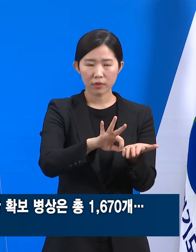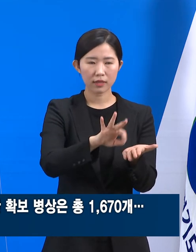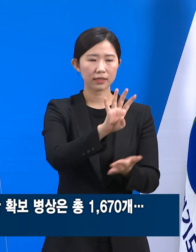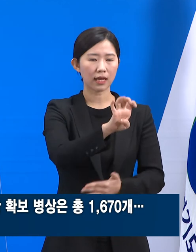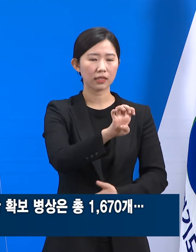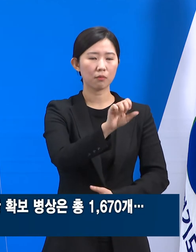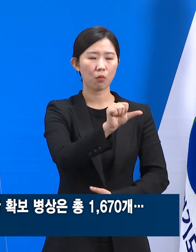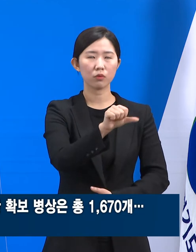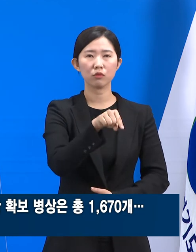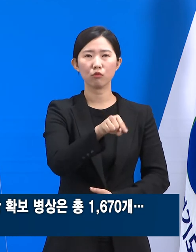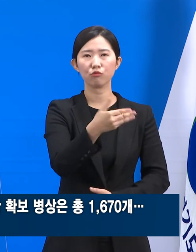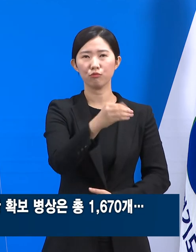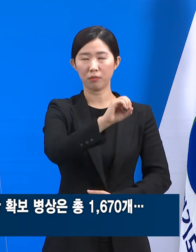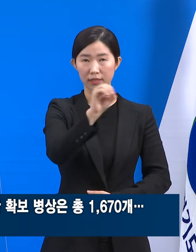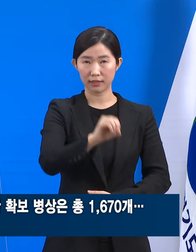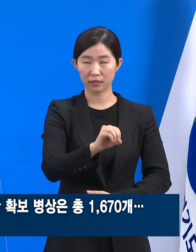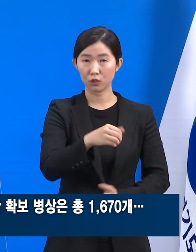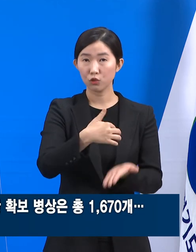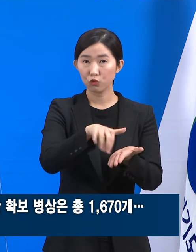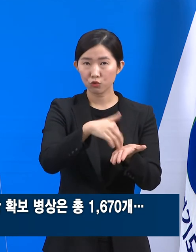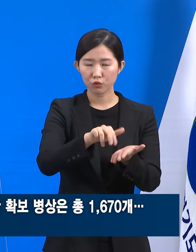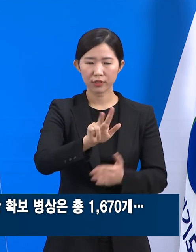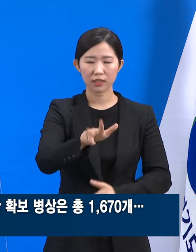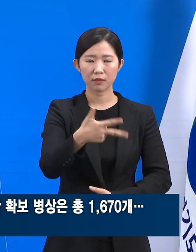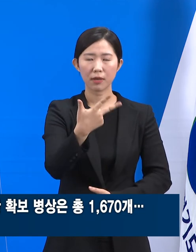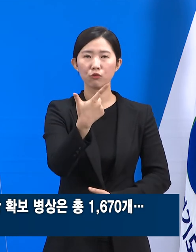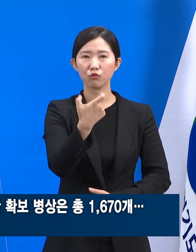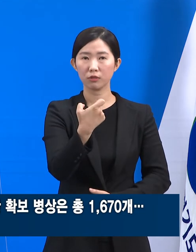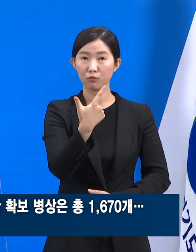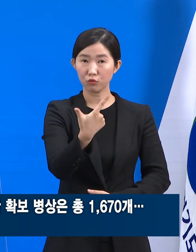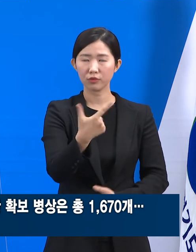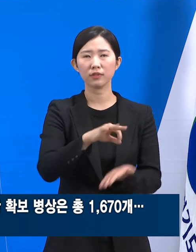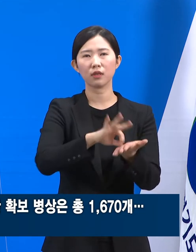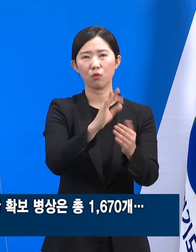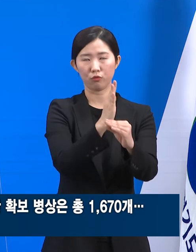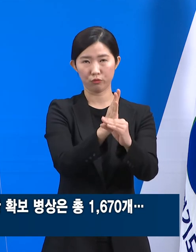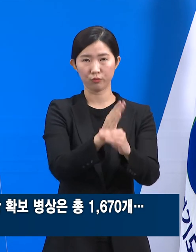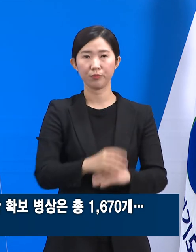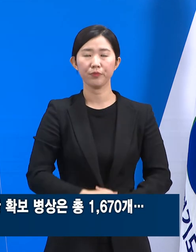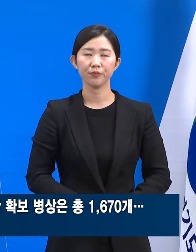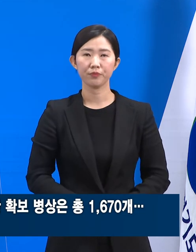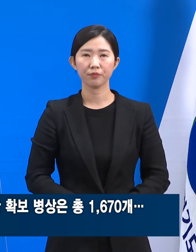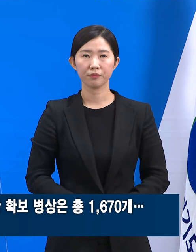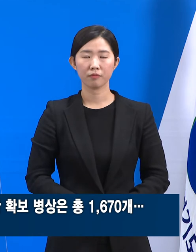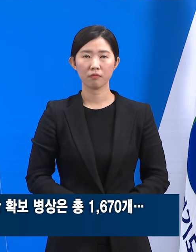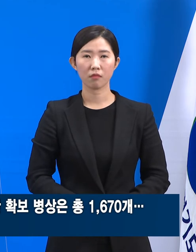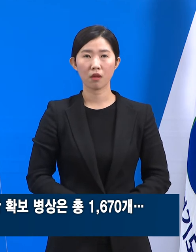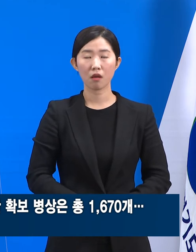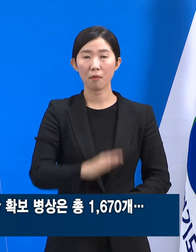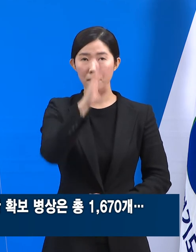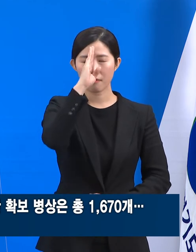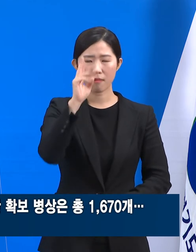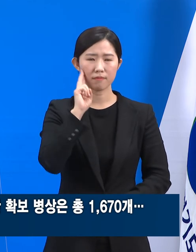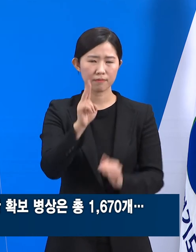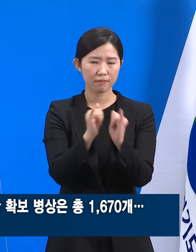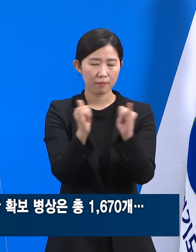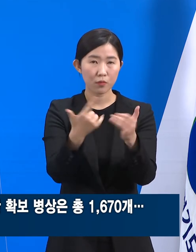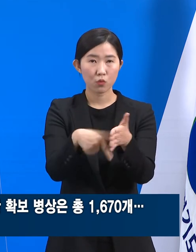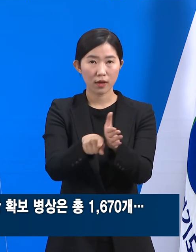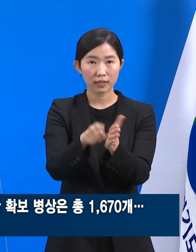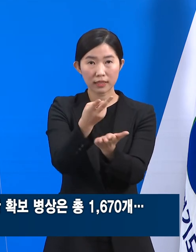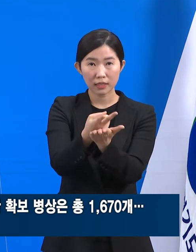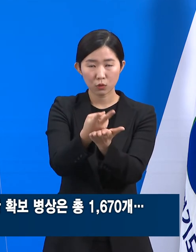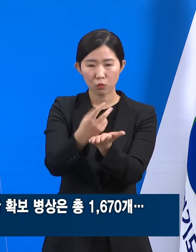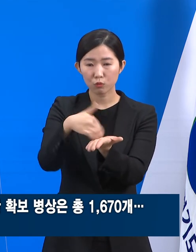.9%로 766개 병상을 사용하고 있습니다. 중증 환자 치료 병상은 총